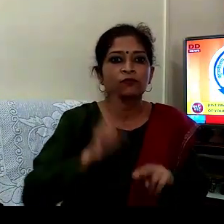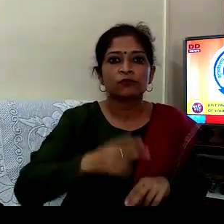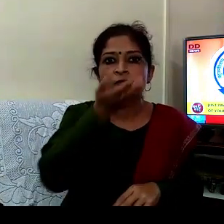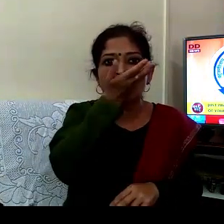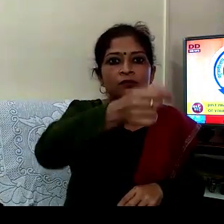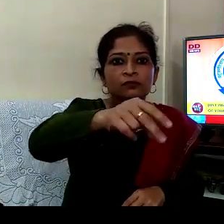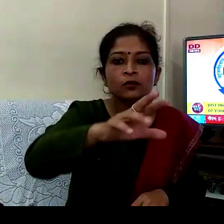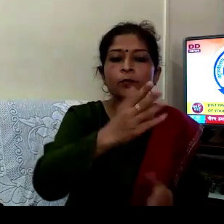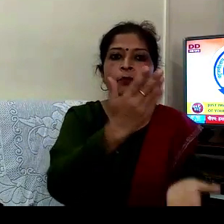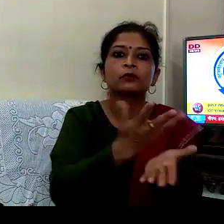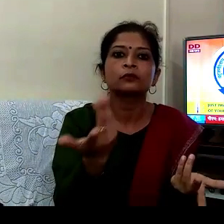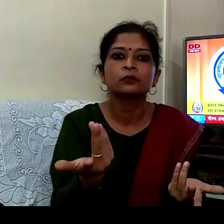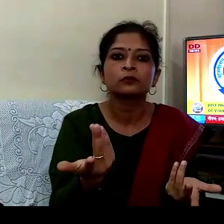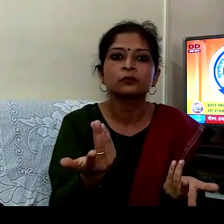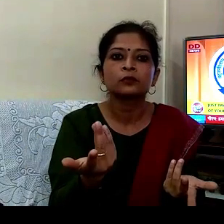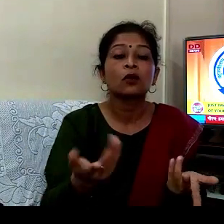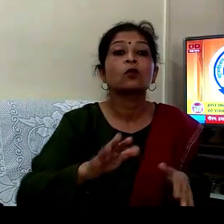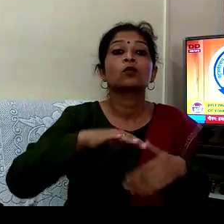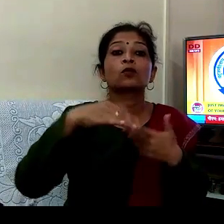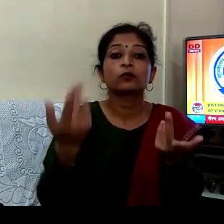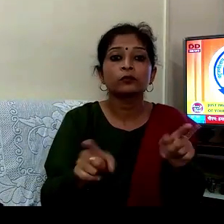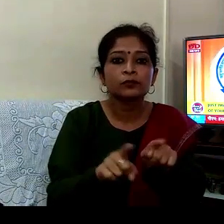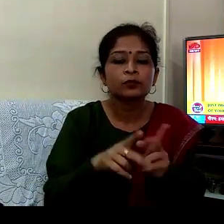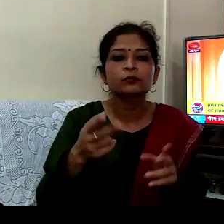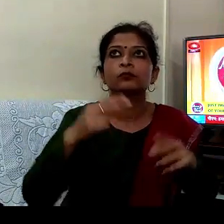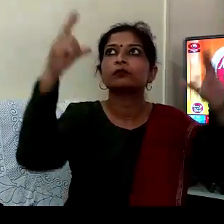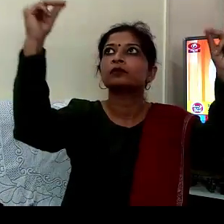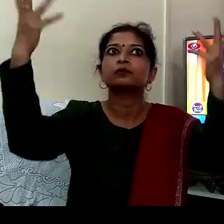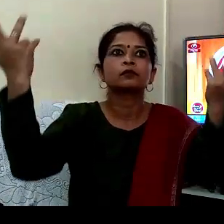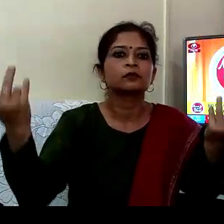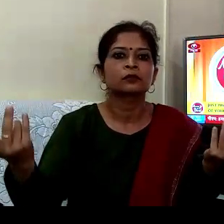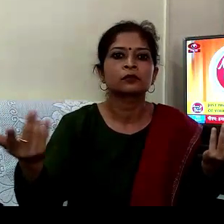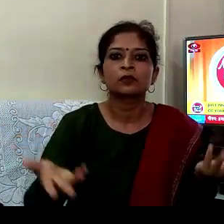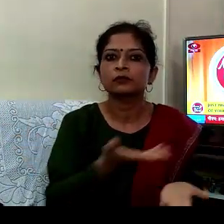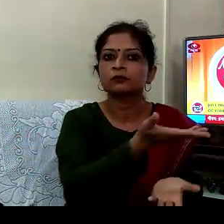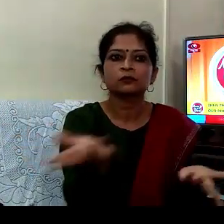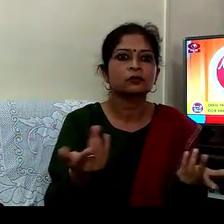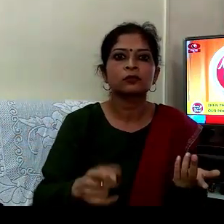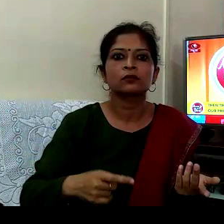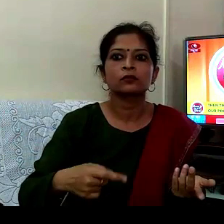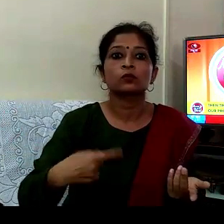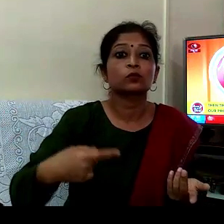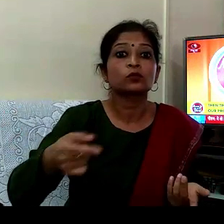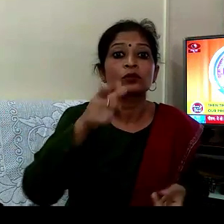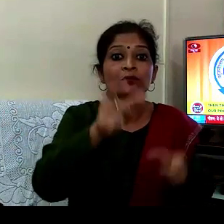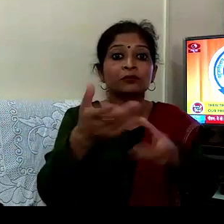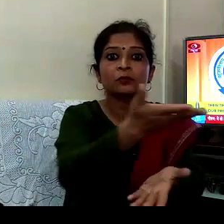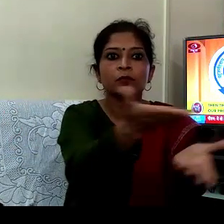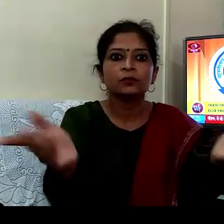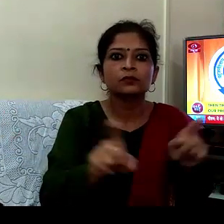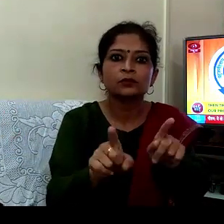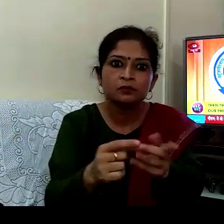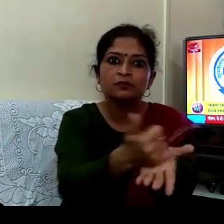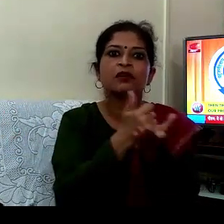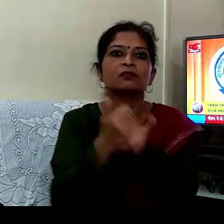آنے والا پانی بند ہو جائے یا پھر آپ کے گھر کی بجلی اچانا کٹ جائے تب یہ ڈیلی لائف ہیروز ہی ہوتے ہیں جو